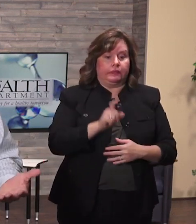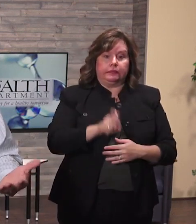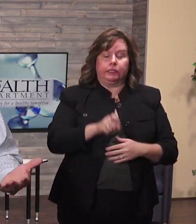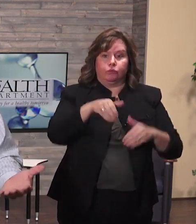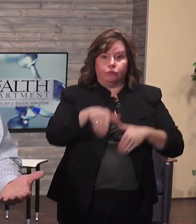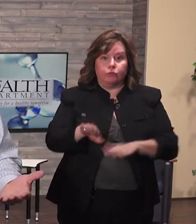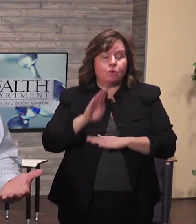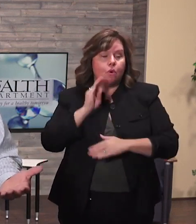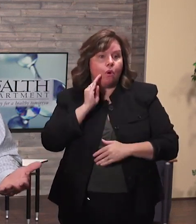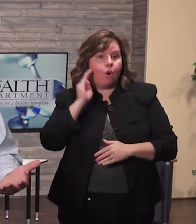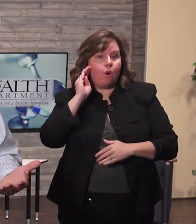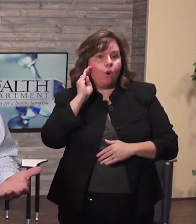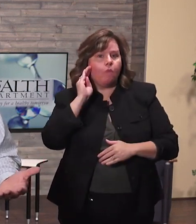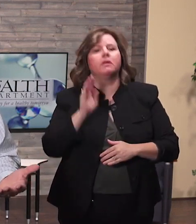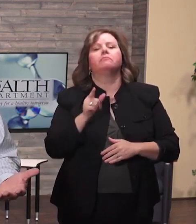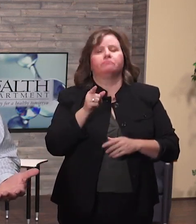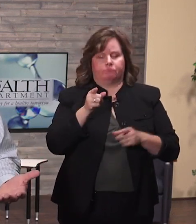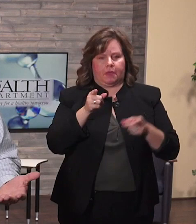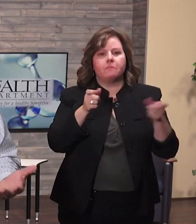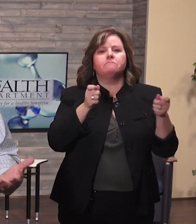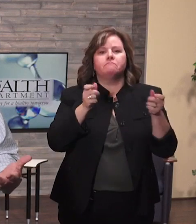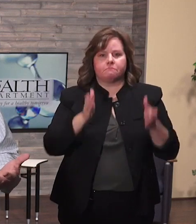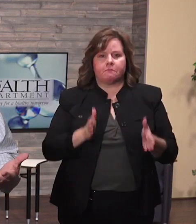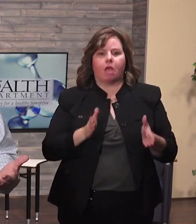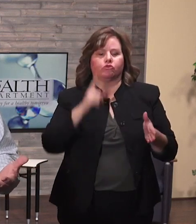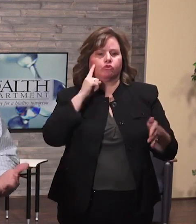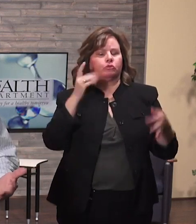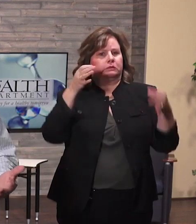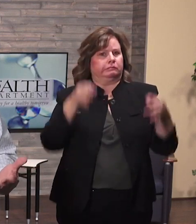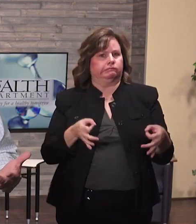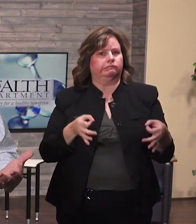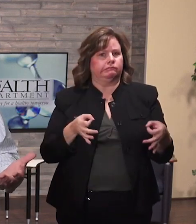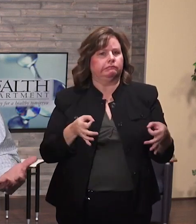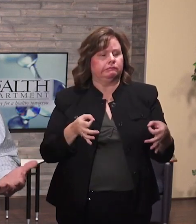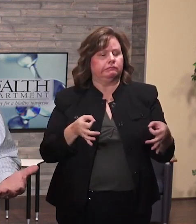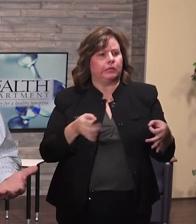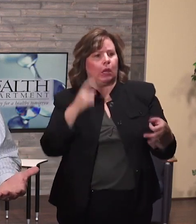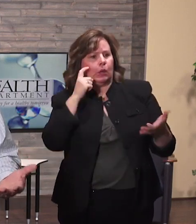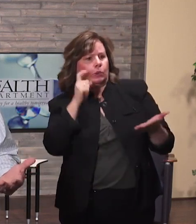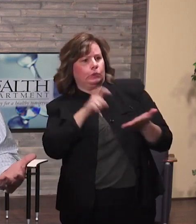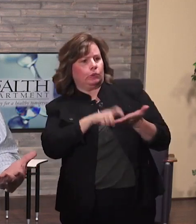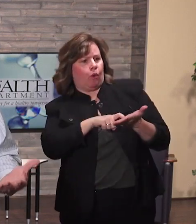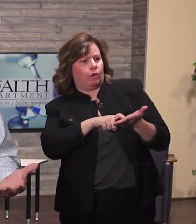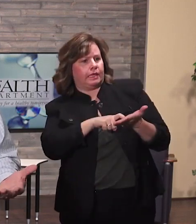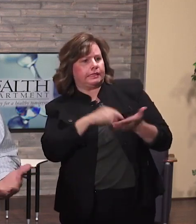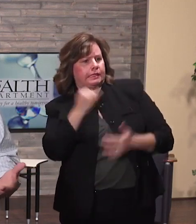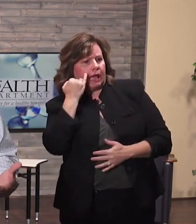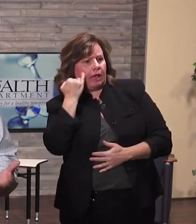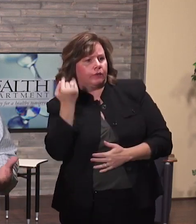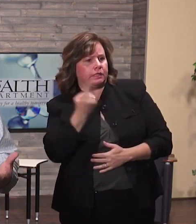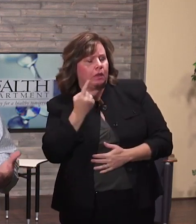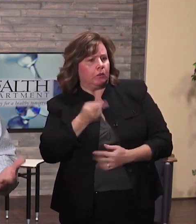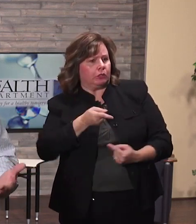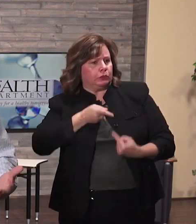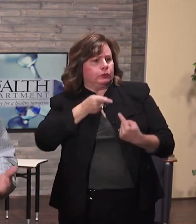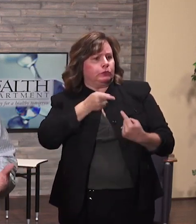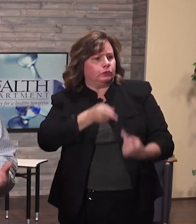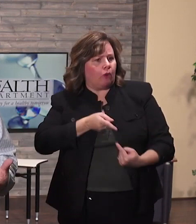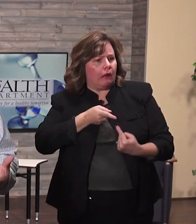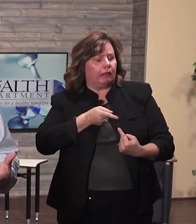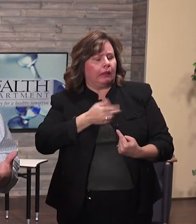depósitos de pago, cualquier cosa en su negocio que la gente está tocando comúnmente debe ser desinfectado